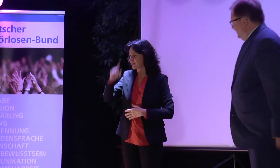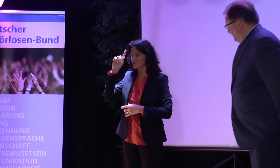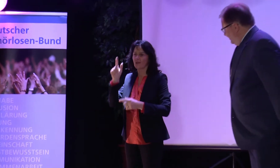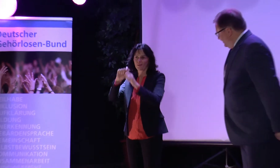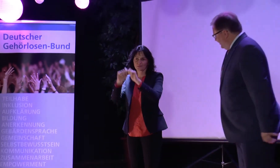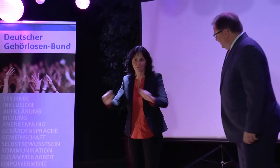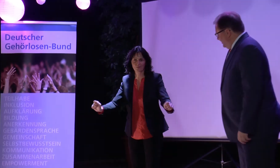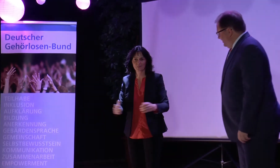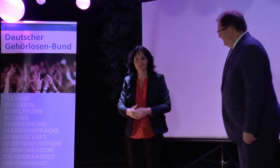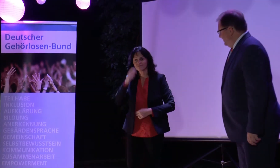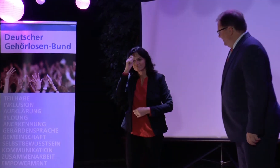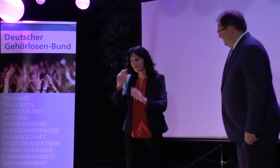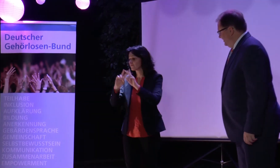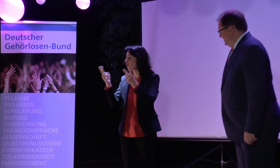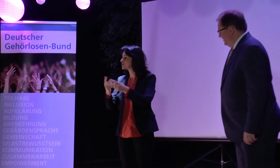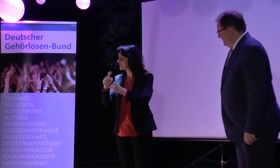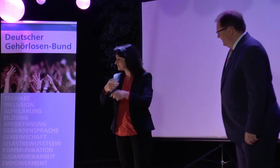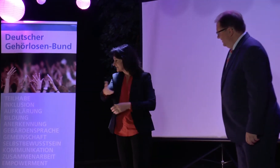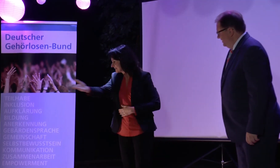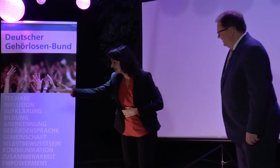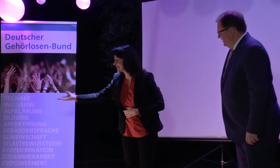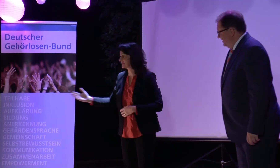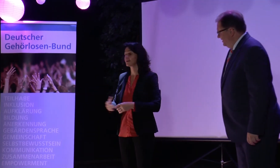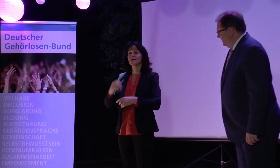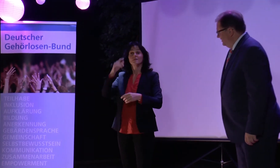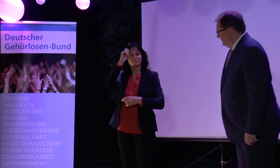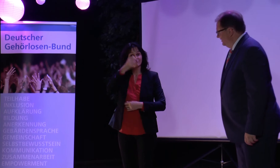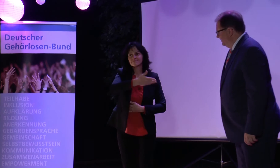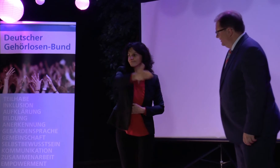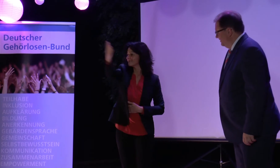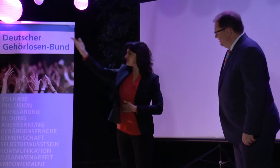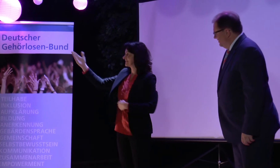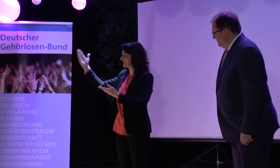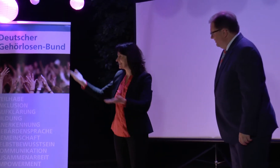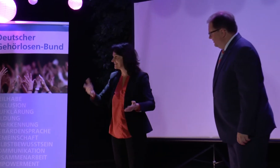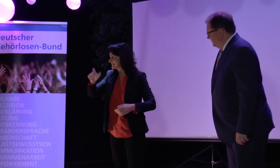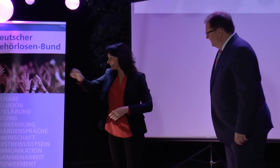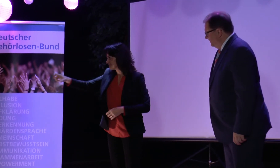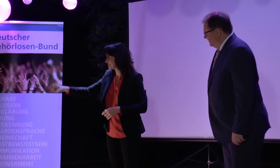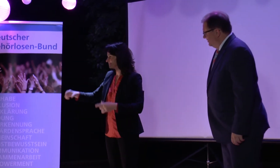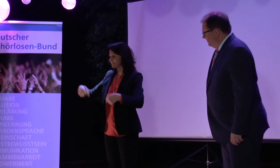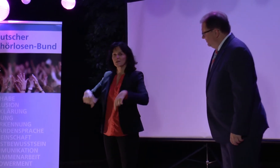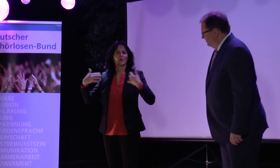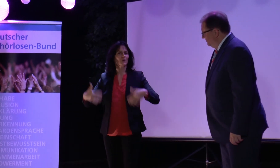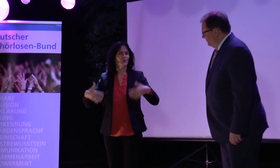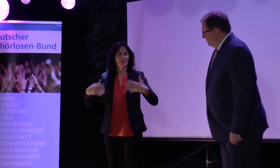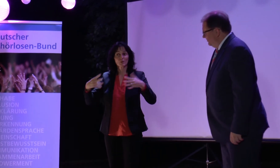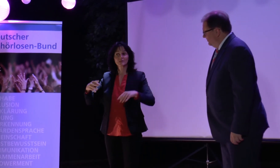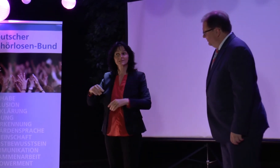Sie haben hier den Präsidenten des Deutschen Behördosenbundes. Und ich sage Hut ab, Ihnen gegenüber und auch allen